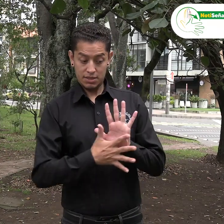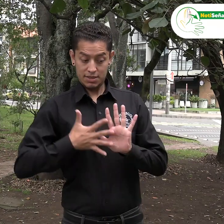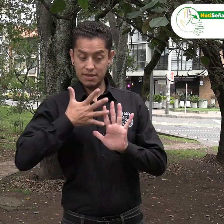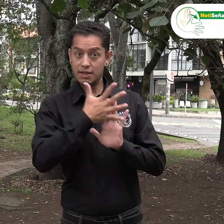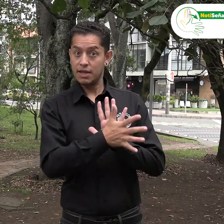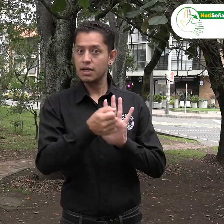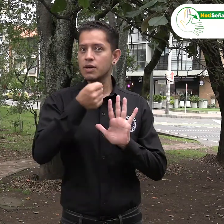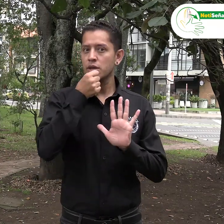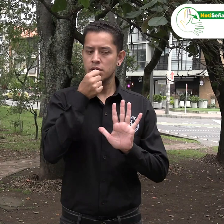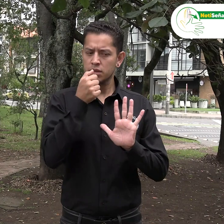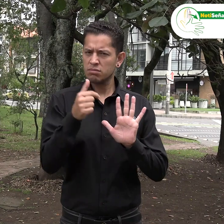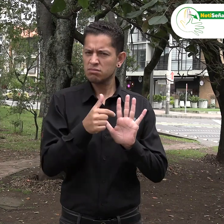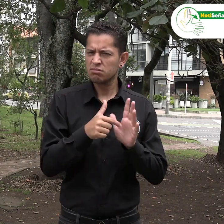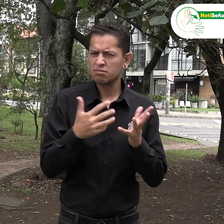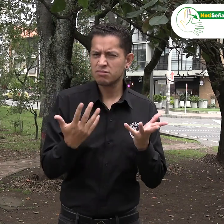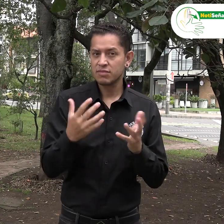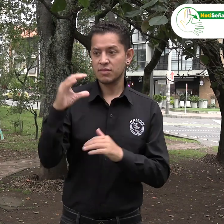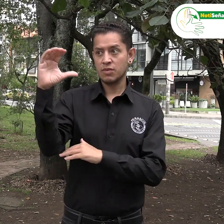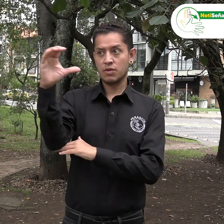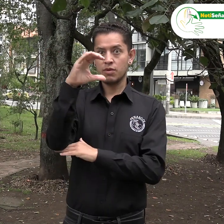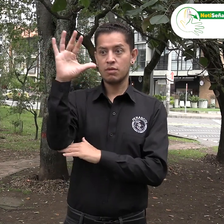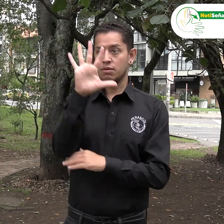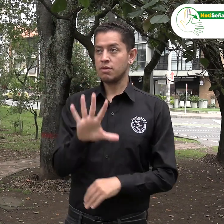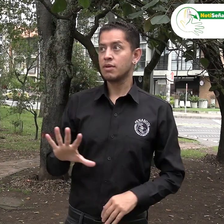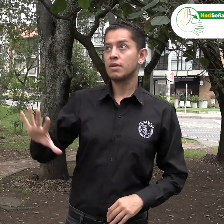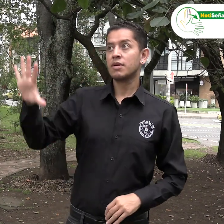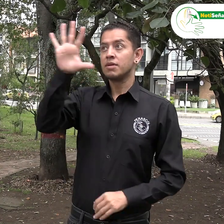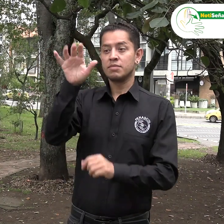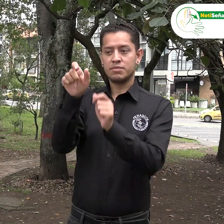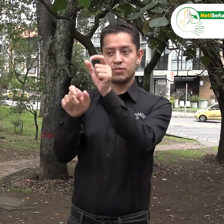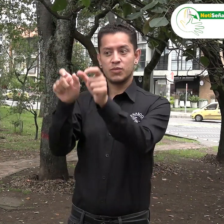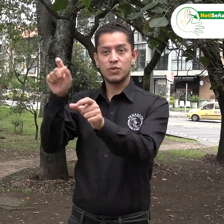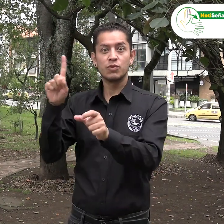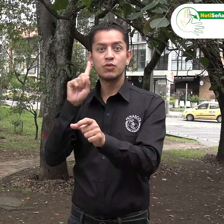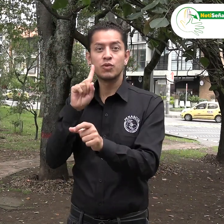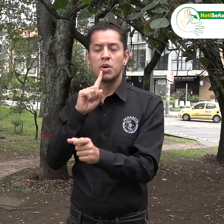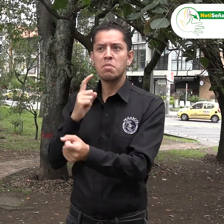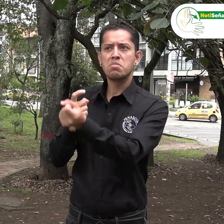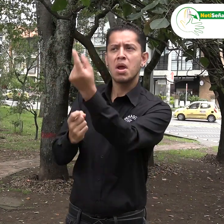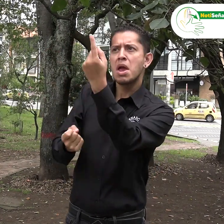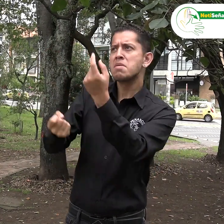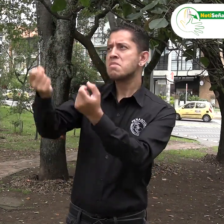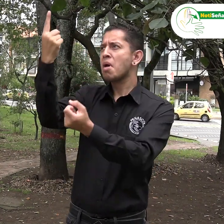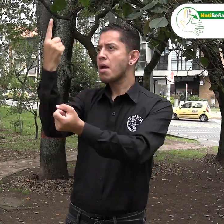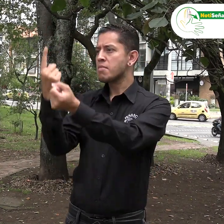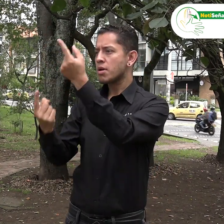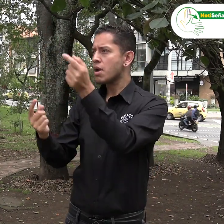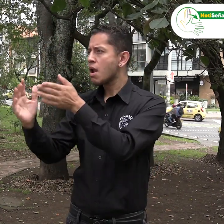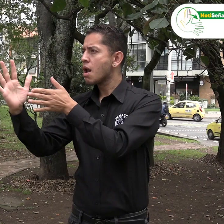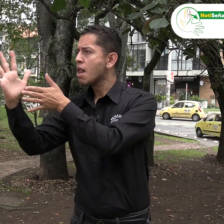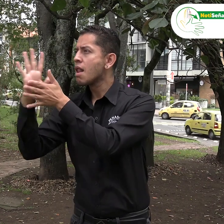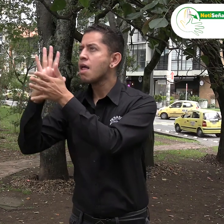Noticeñales, el espacio donde les informamos sobre los acontecimientos de las personas sordas en Colombia.